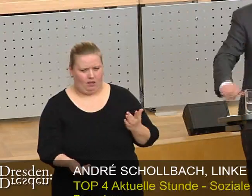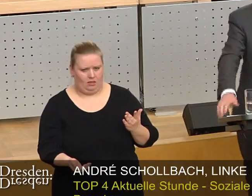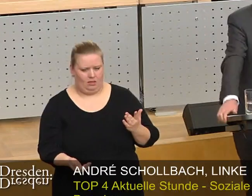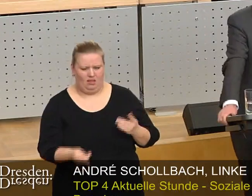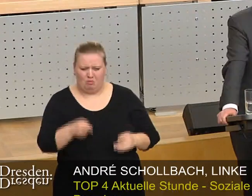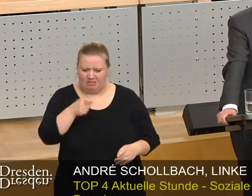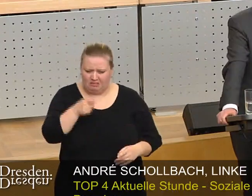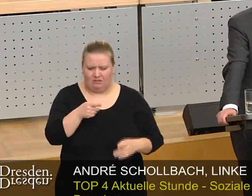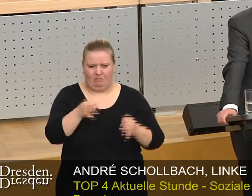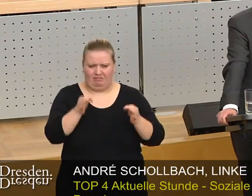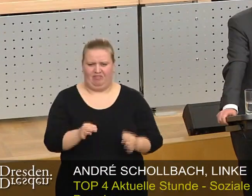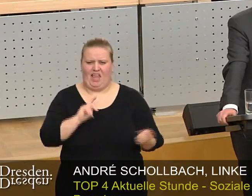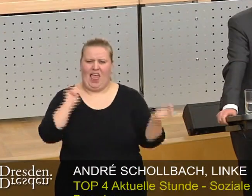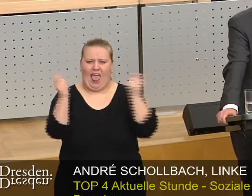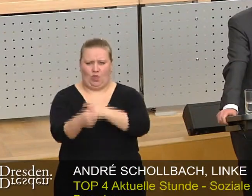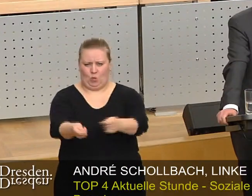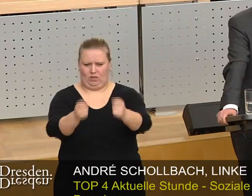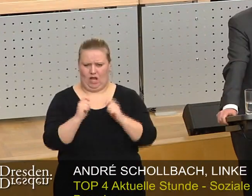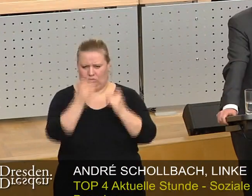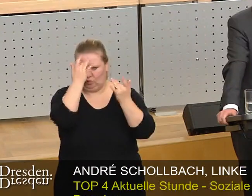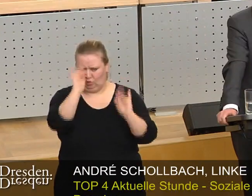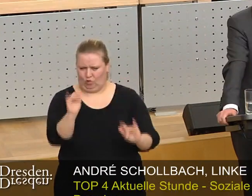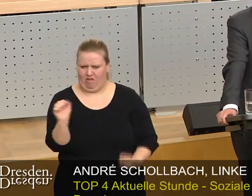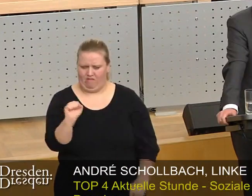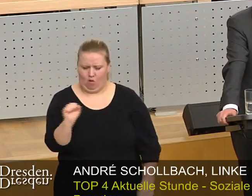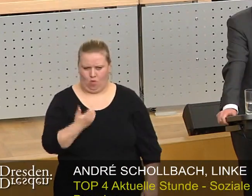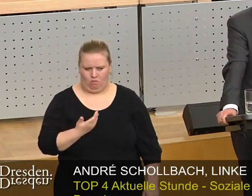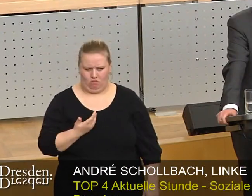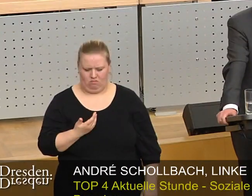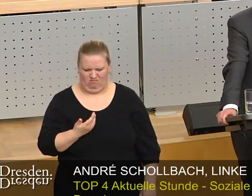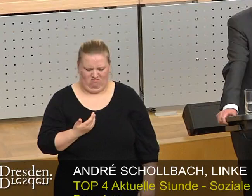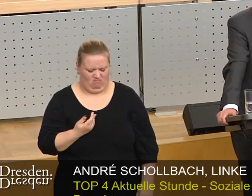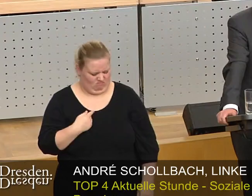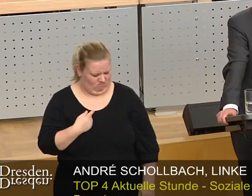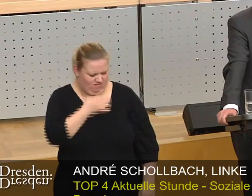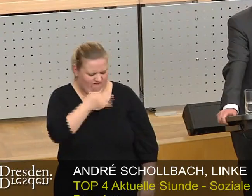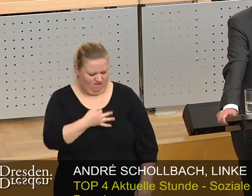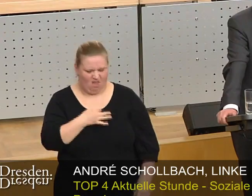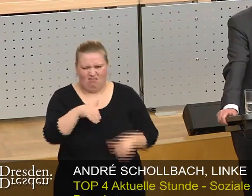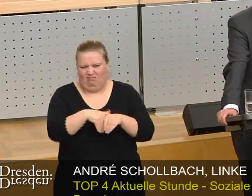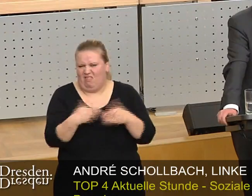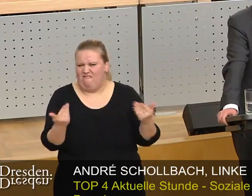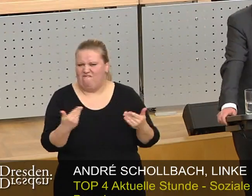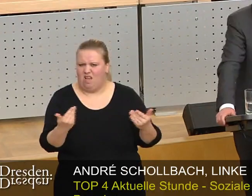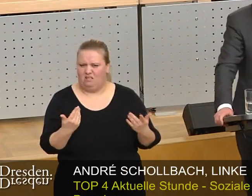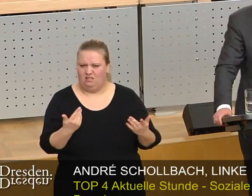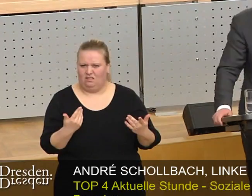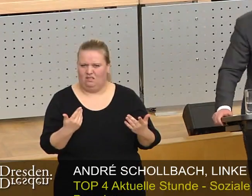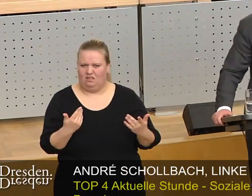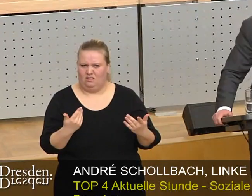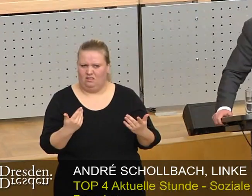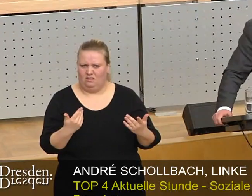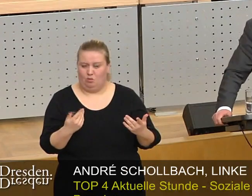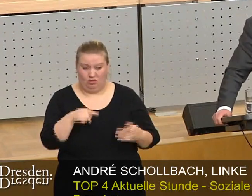einem derartigen Änderungsantrag zuzustimmen? Da muss man sich doch fragen, um was geht es hier eigentlich? Da kann es doch wohl